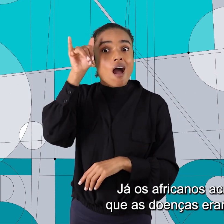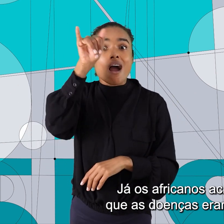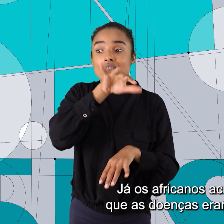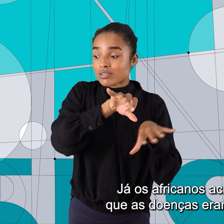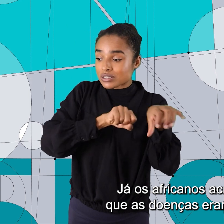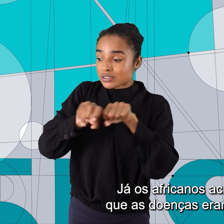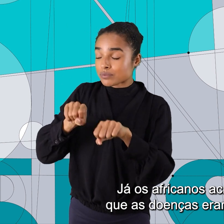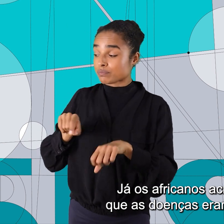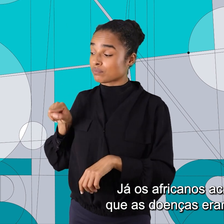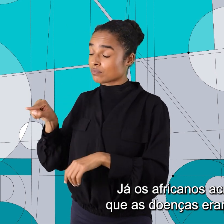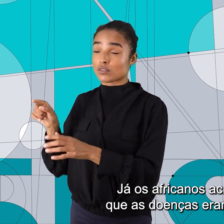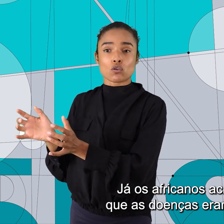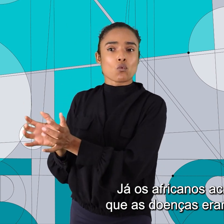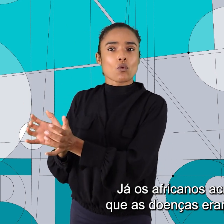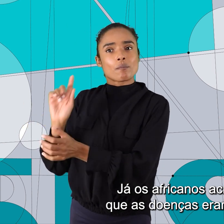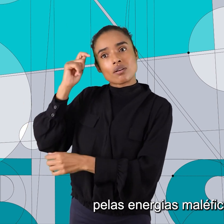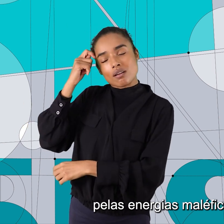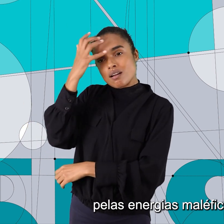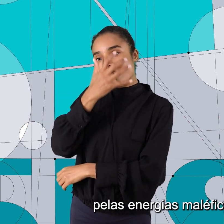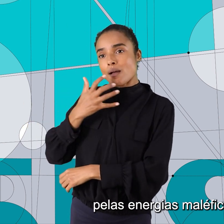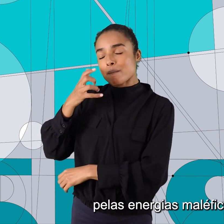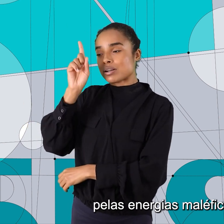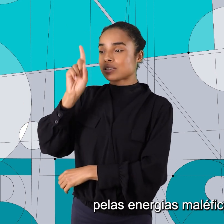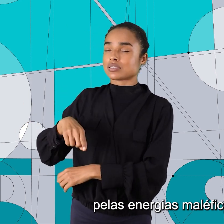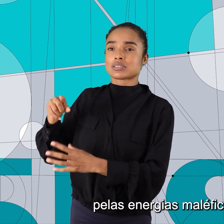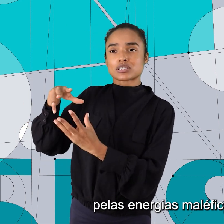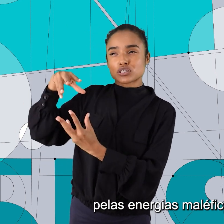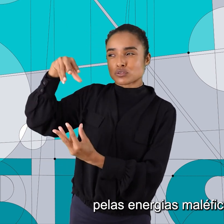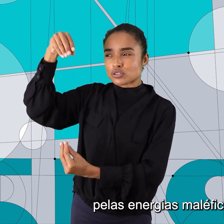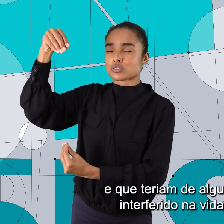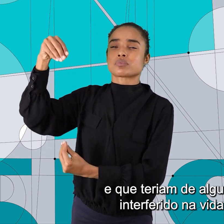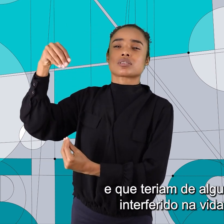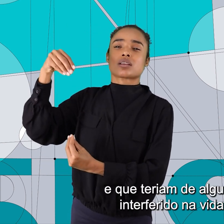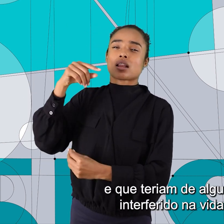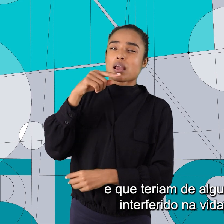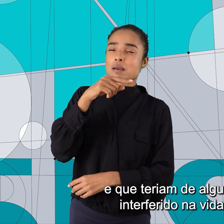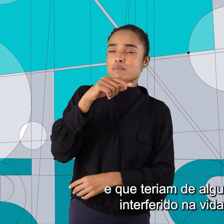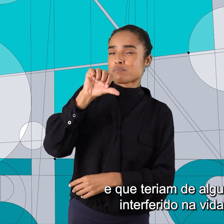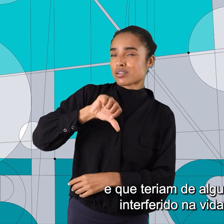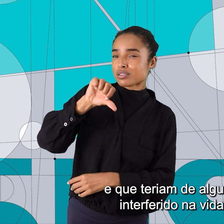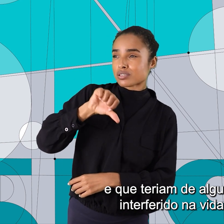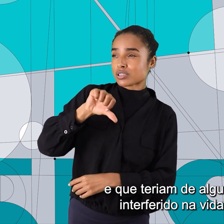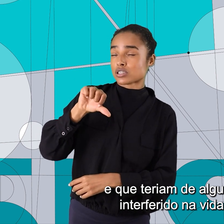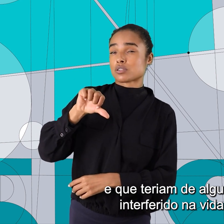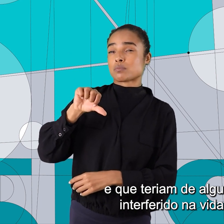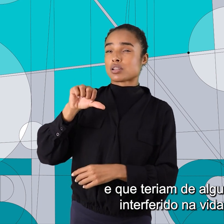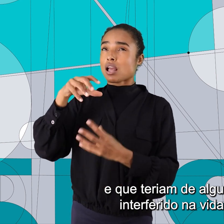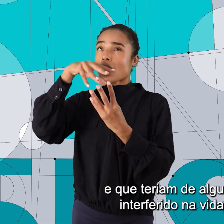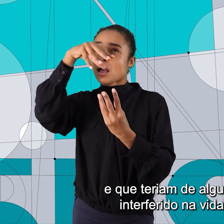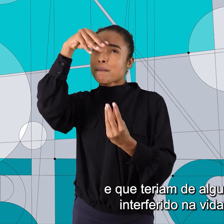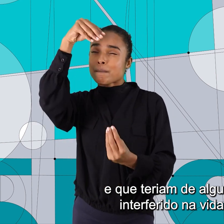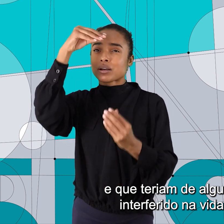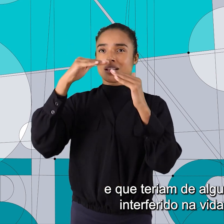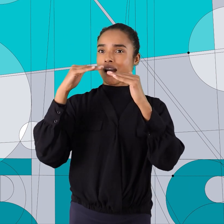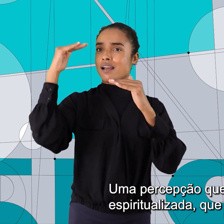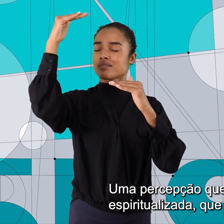acreditavam que as doenças eram casadas pelas energias maléficas no cosmos e que teria, de alguma maneira, interferido na